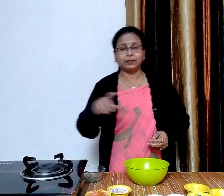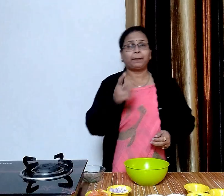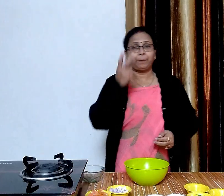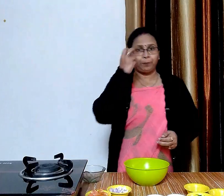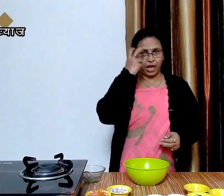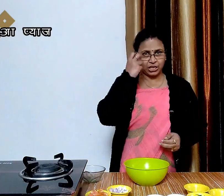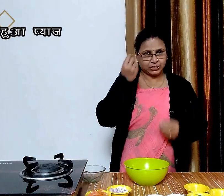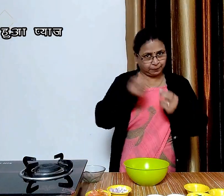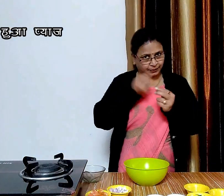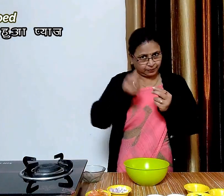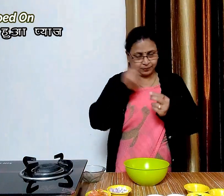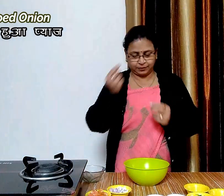बारीक कटा हुए प्यास